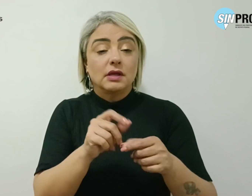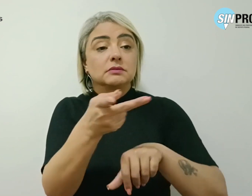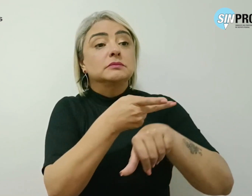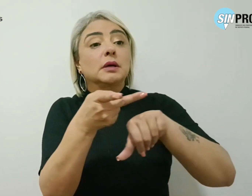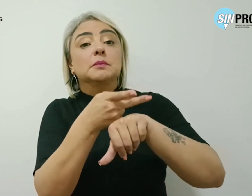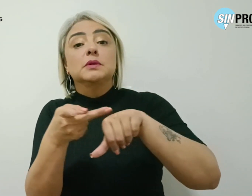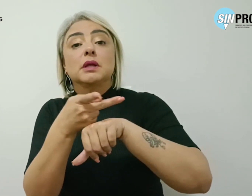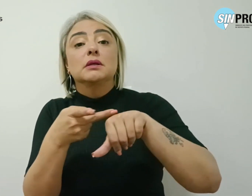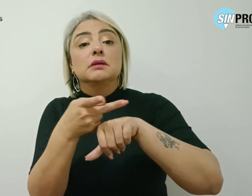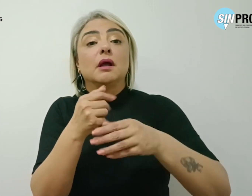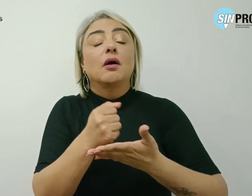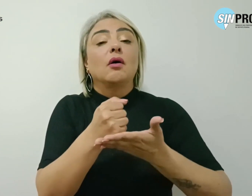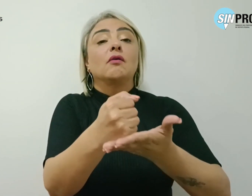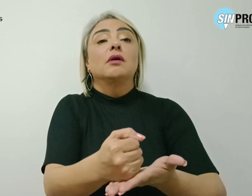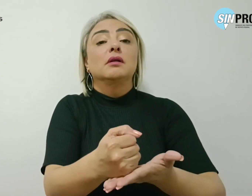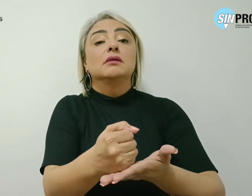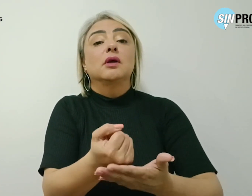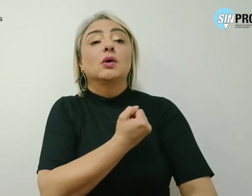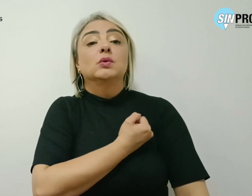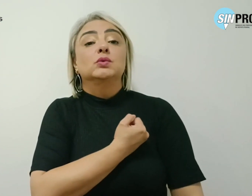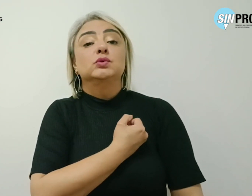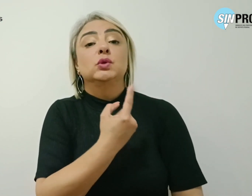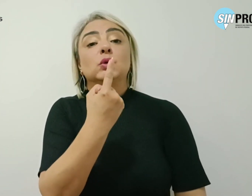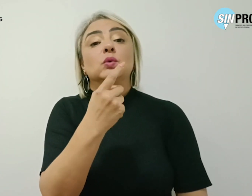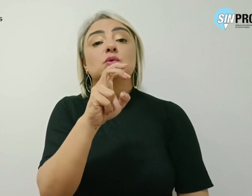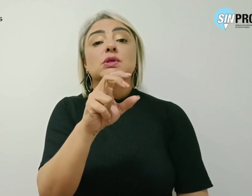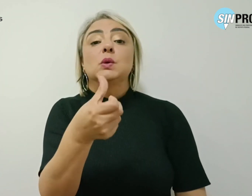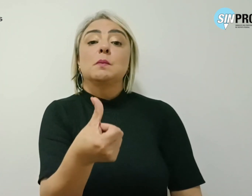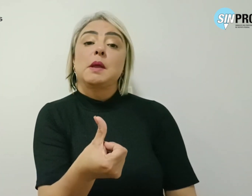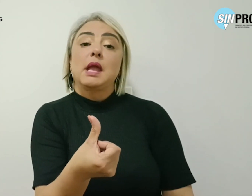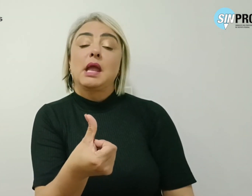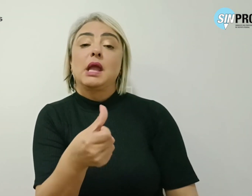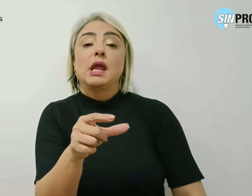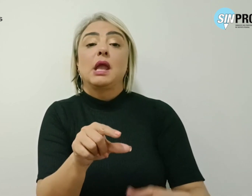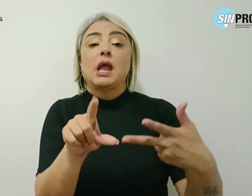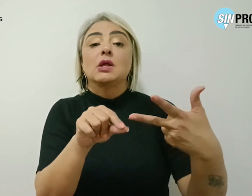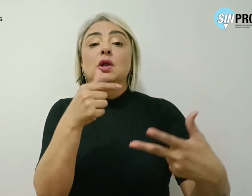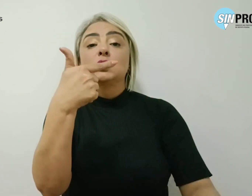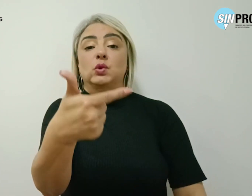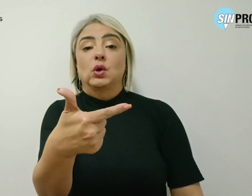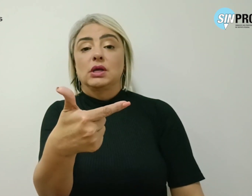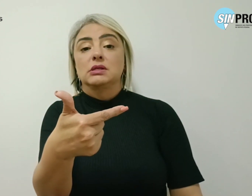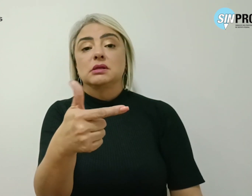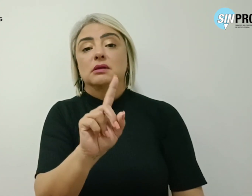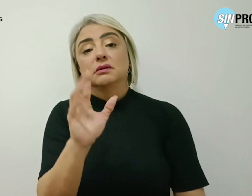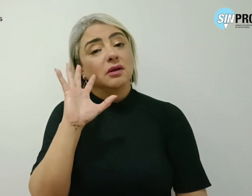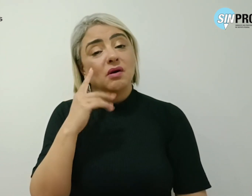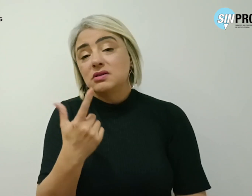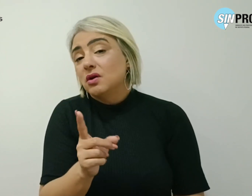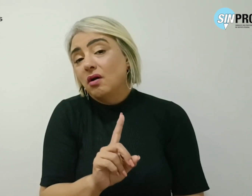ativa oferecendo o número 156, opção 2. Isso não resolve, não